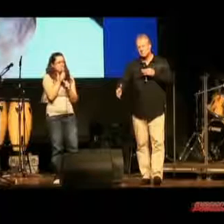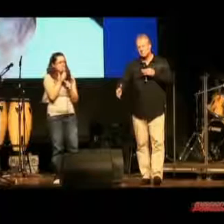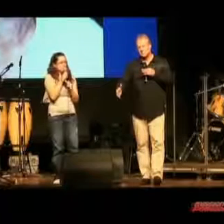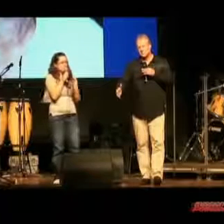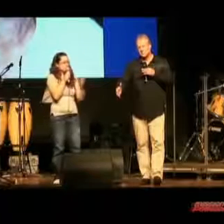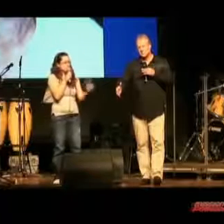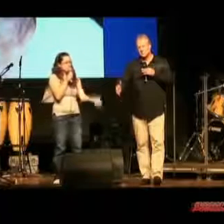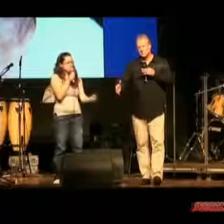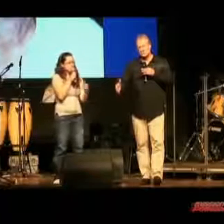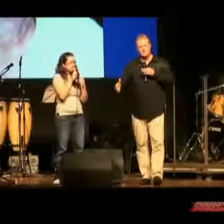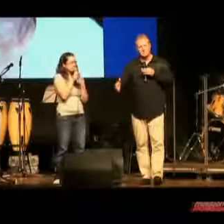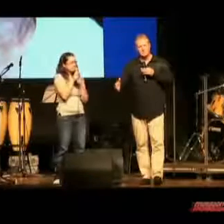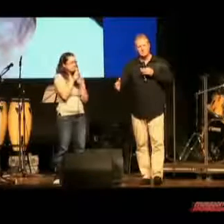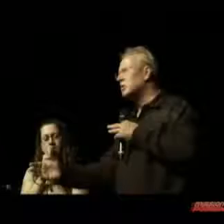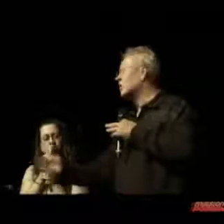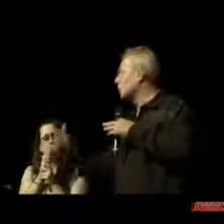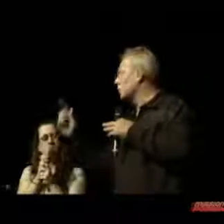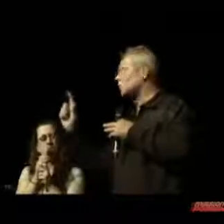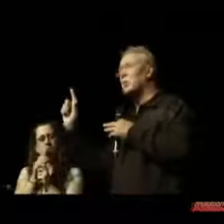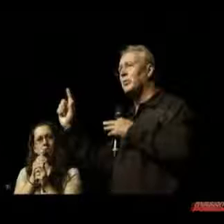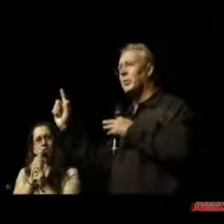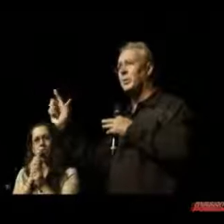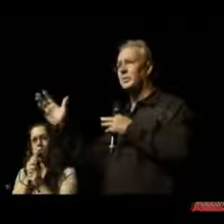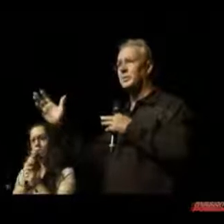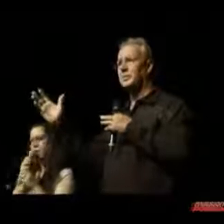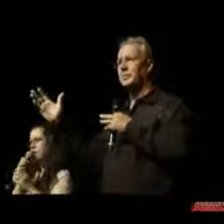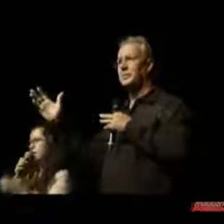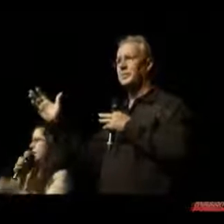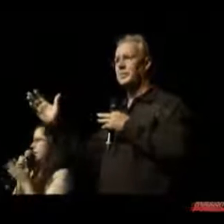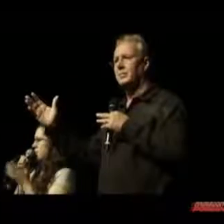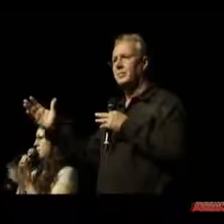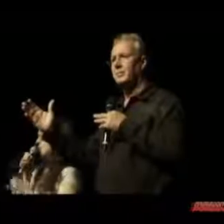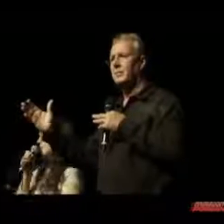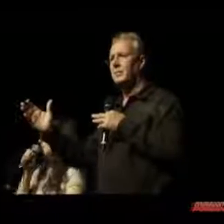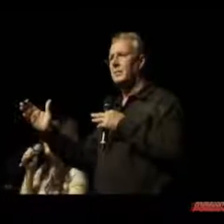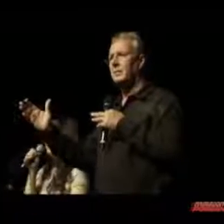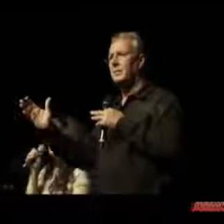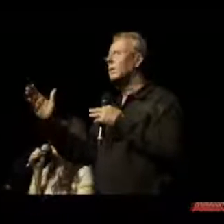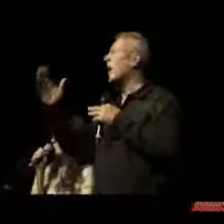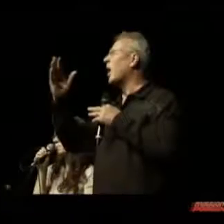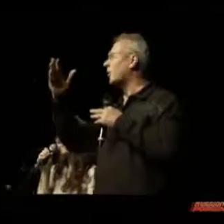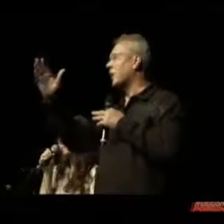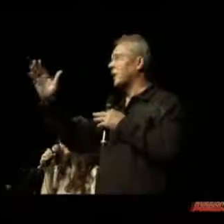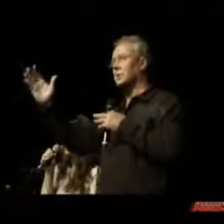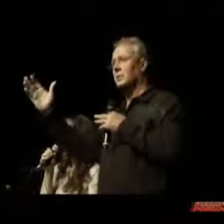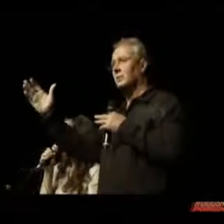hat meine Mutter neben unserem Bett gekniet und sie hat uns ein Gebet gelehrt.